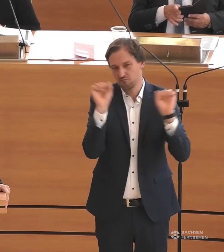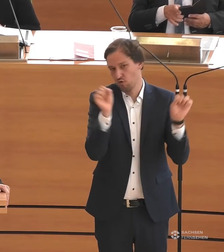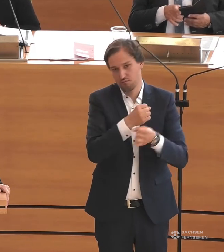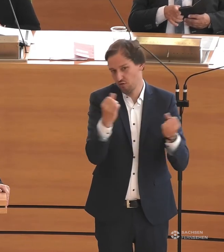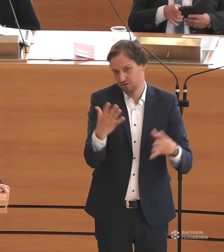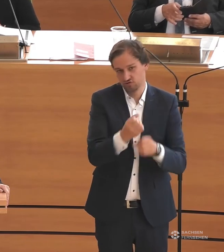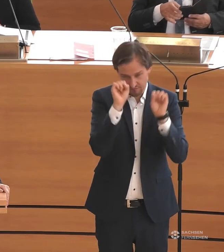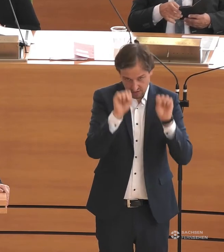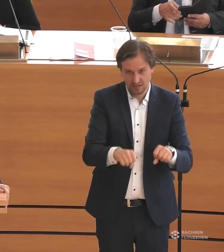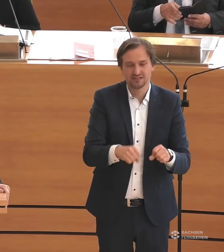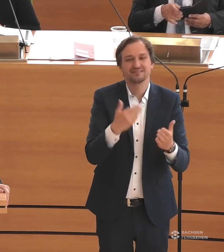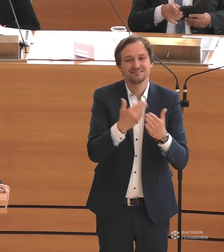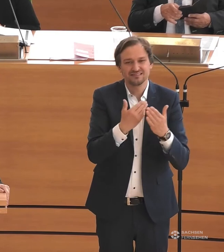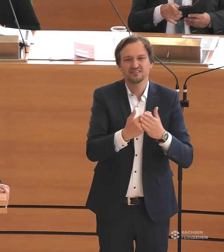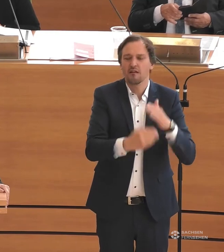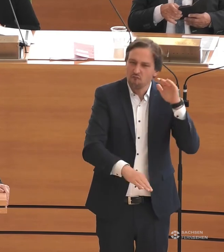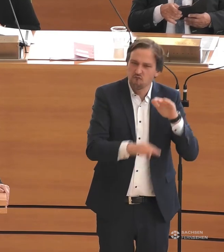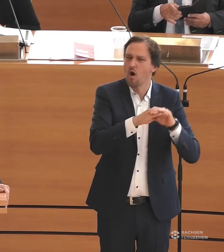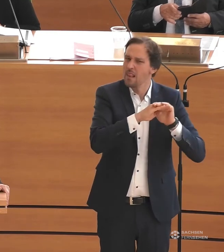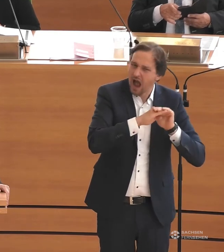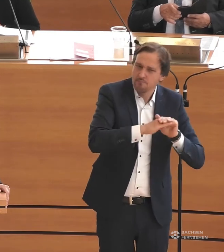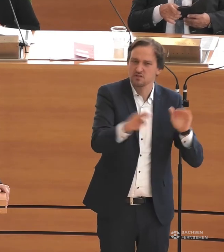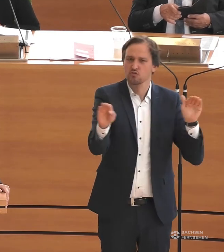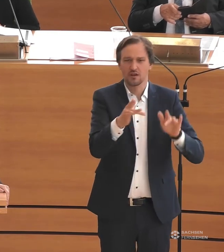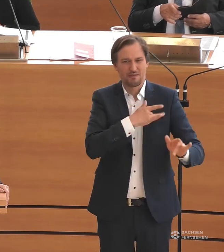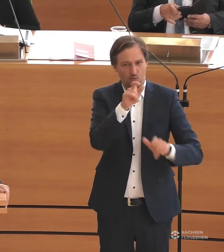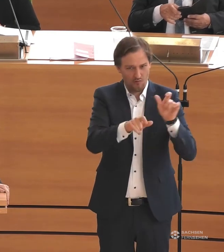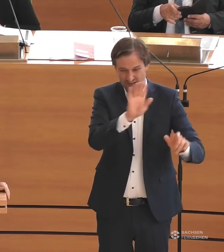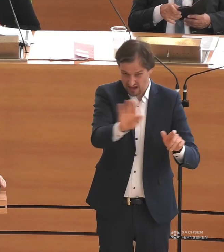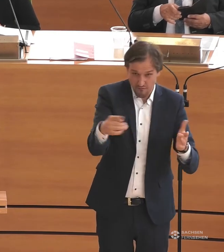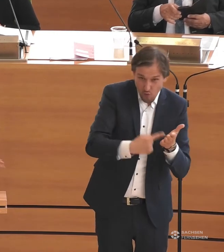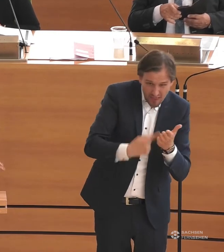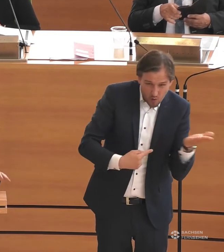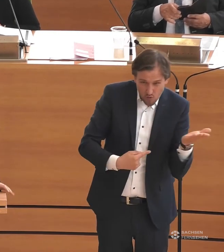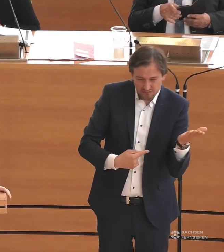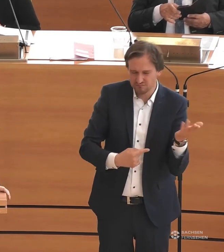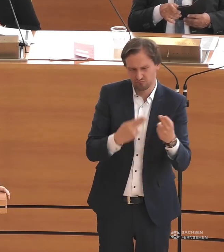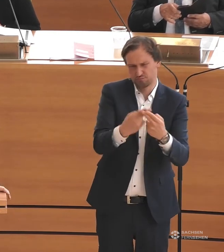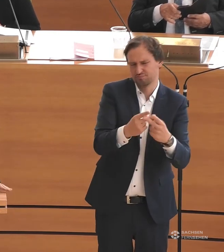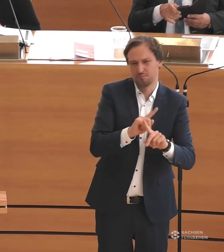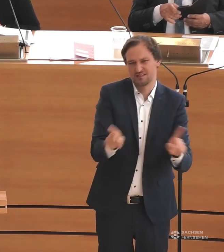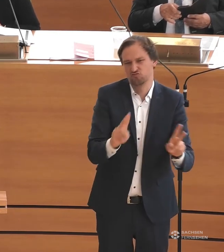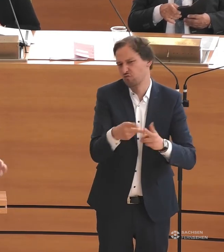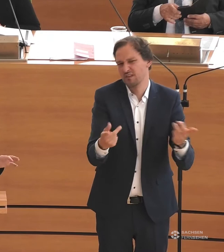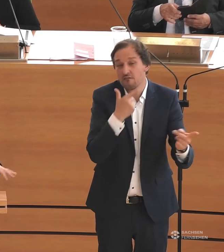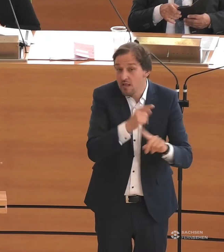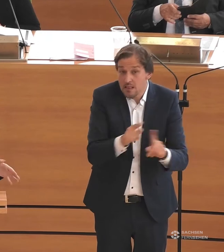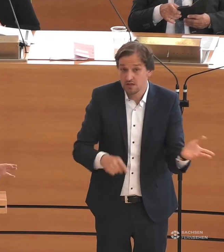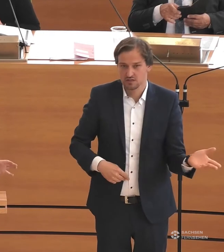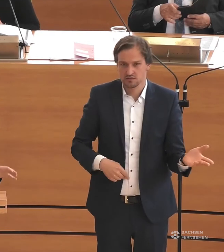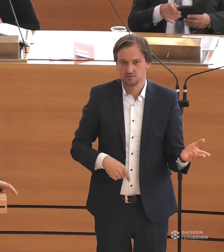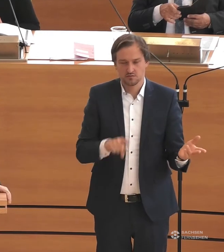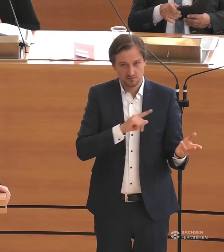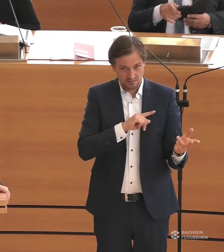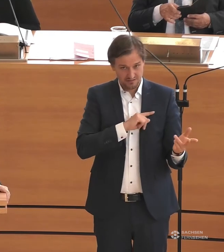und entspricht in der Absolutheit auch nicht den Forderungen der Betroffenen. Ich will, um das nicht so stehen zu lassen, den Eindruck, dass es vielleicht dann